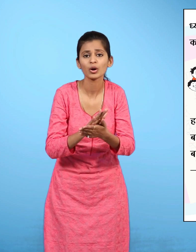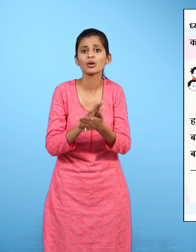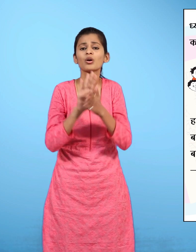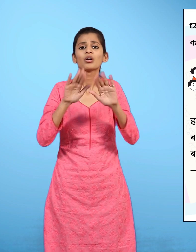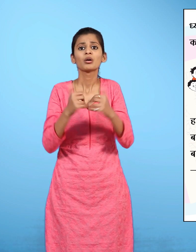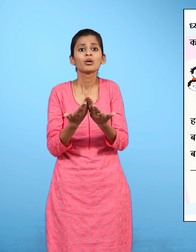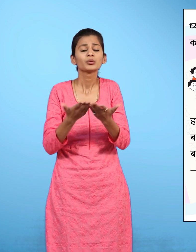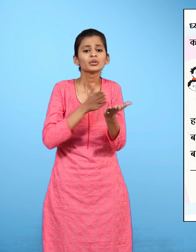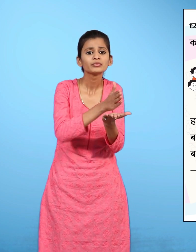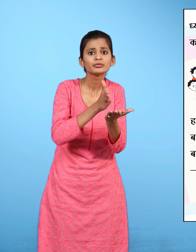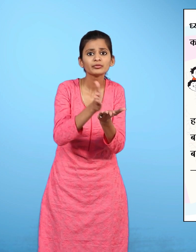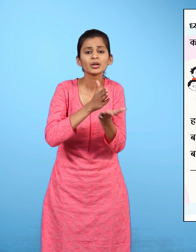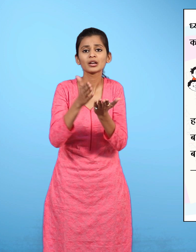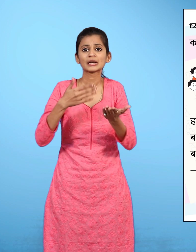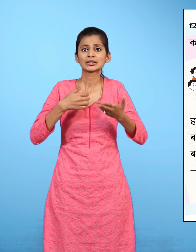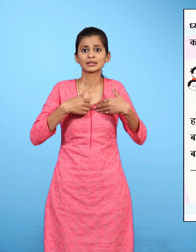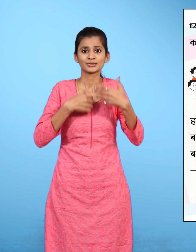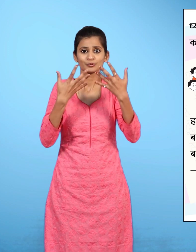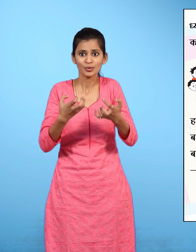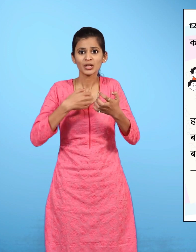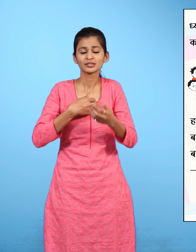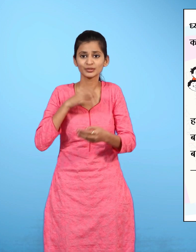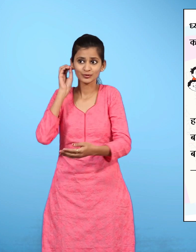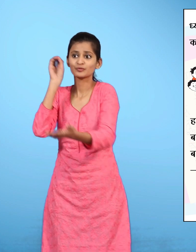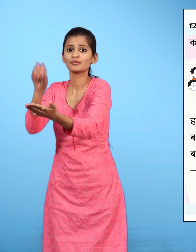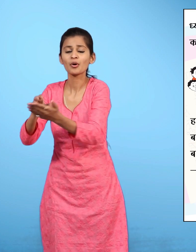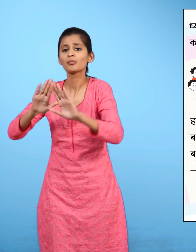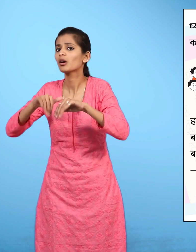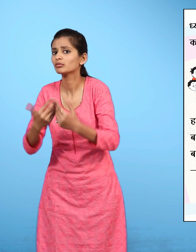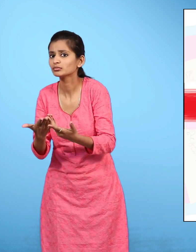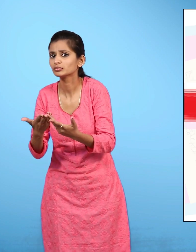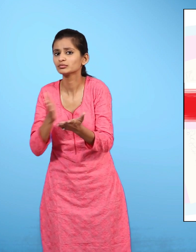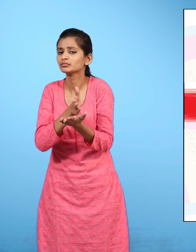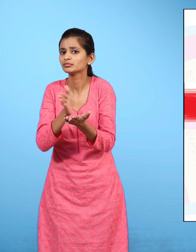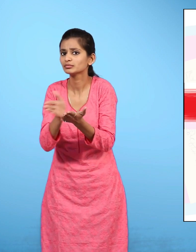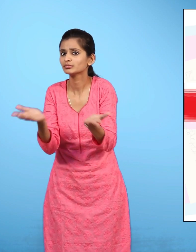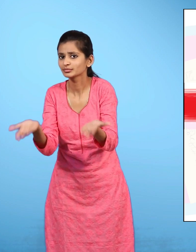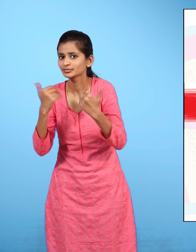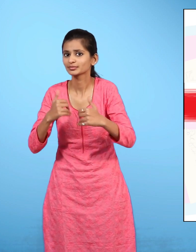के और कौन-कौन से तरीके हैं चिठी आई है